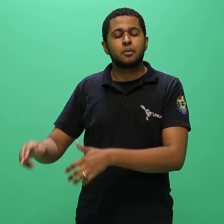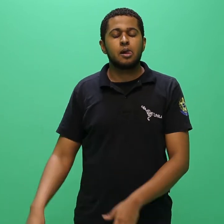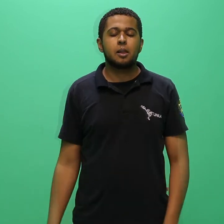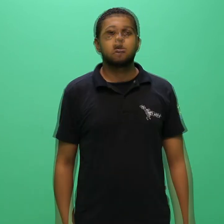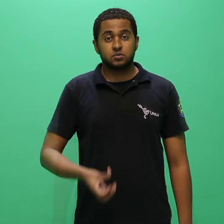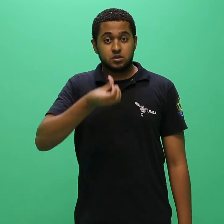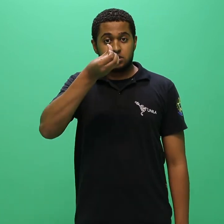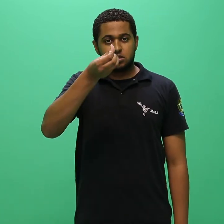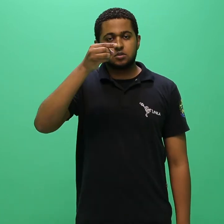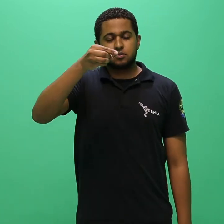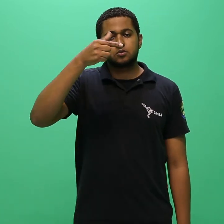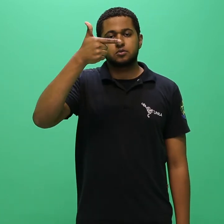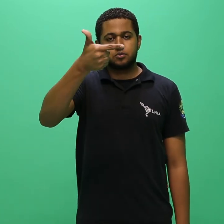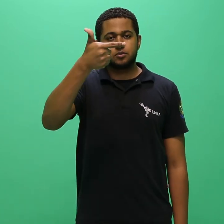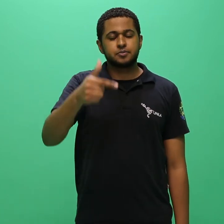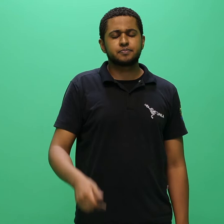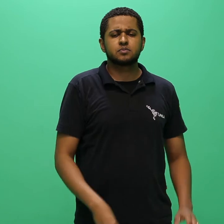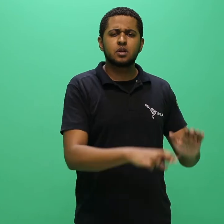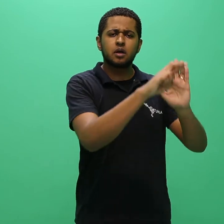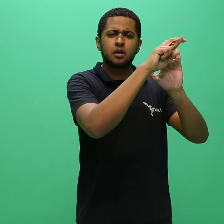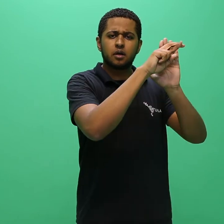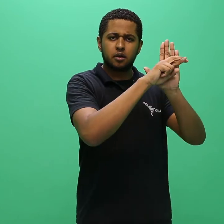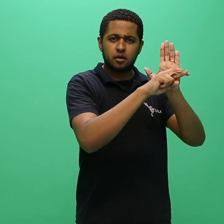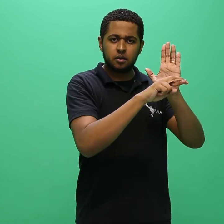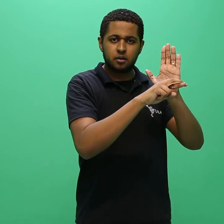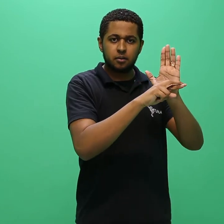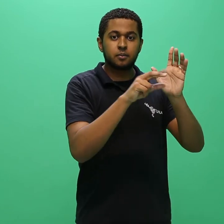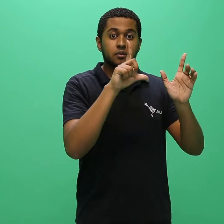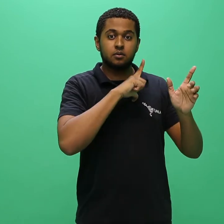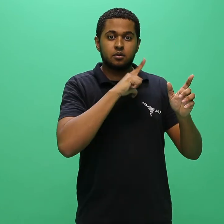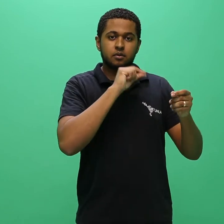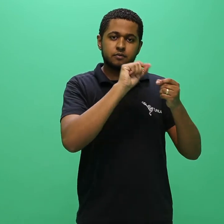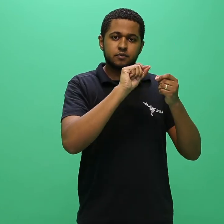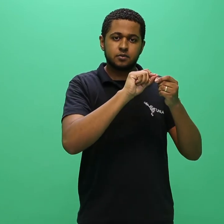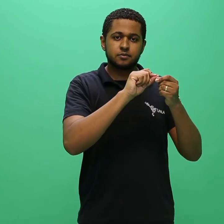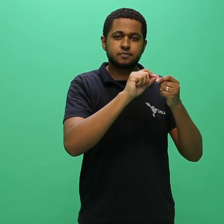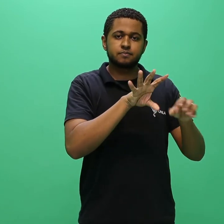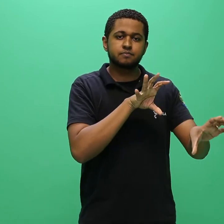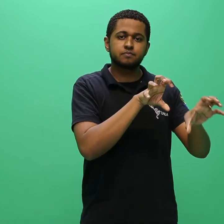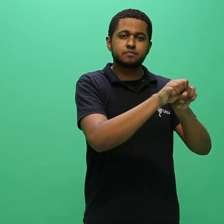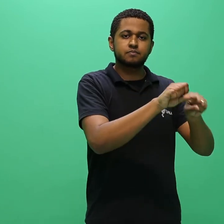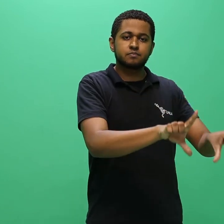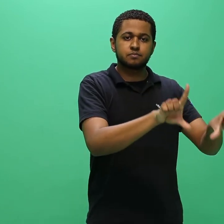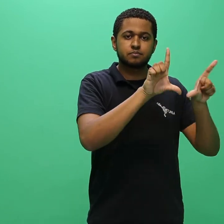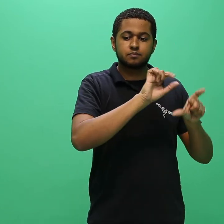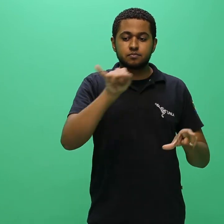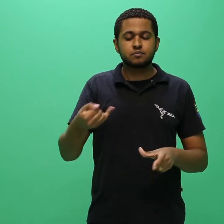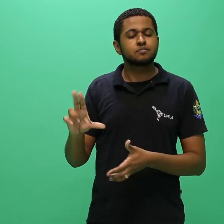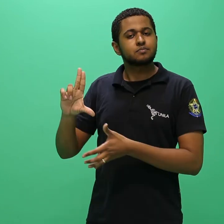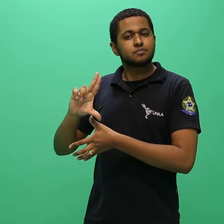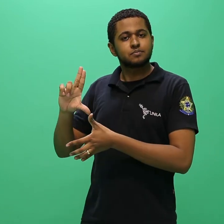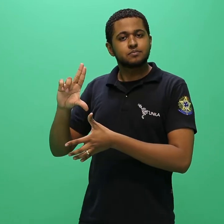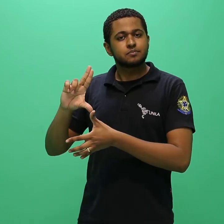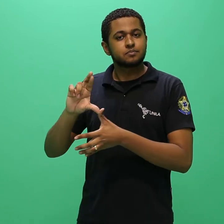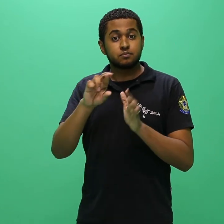6.2. Dos critérios para a candidatura ao aproveitamento de diploma